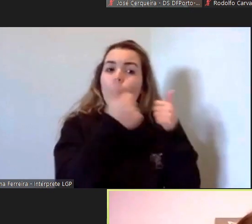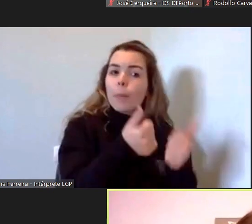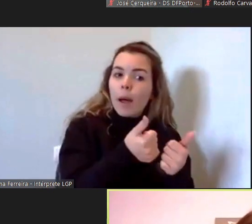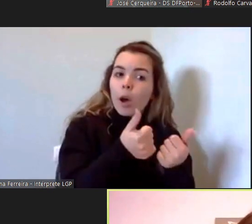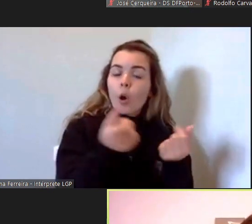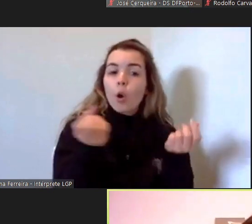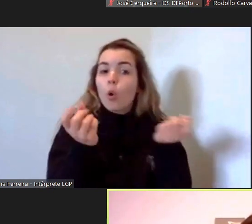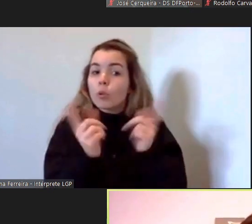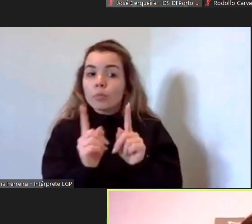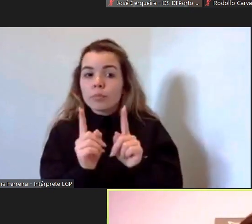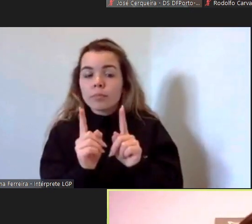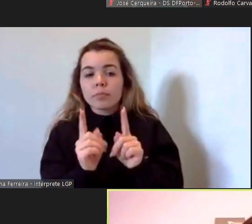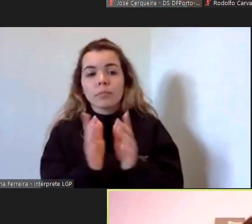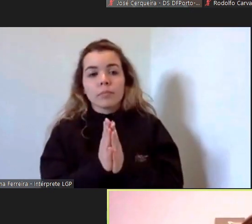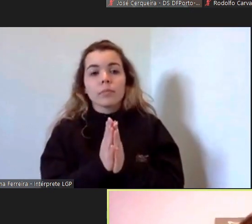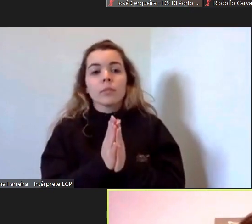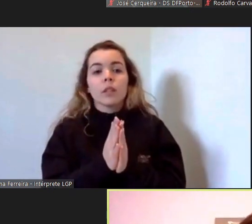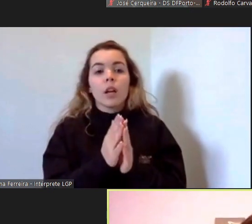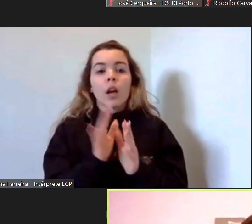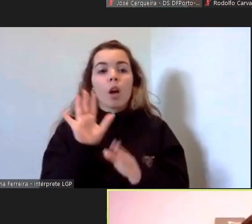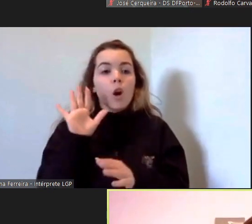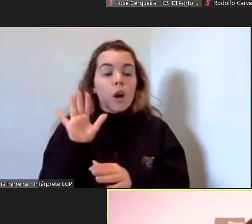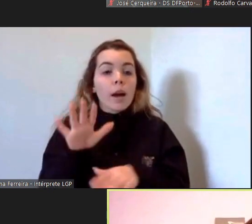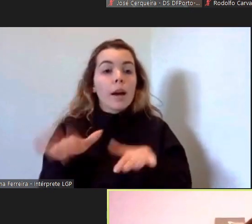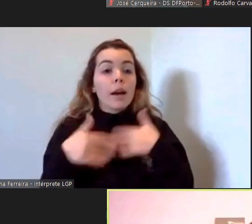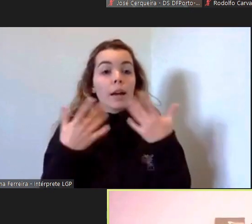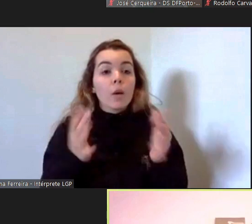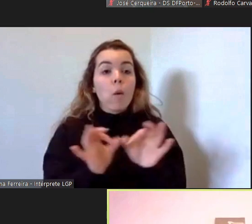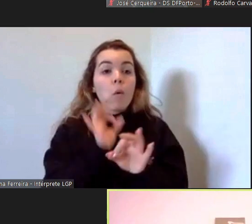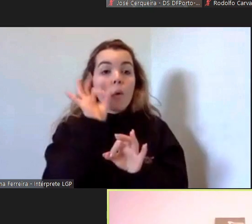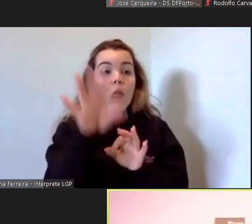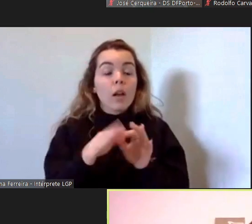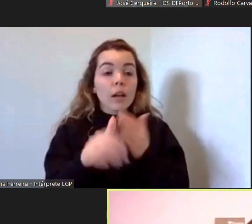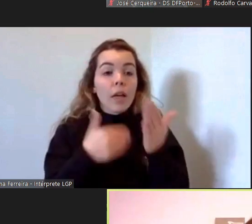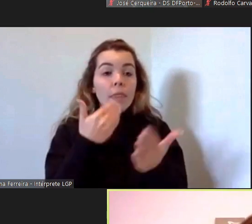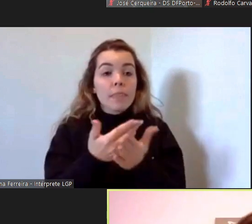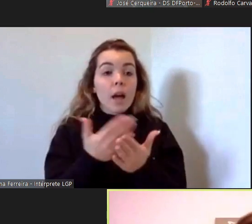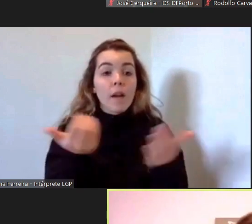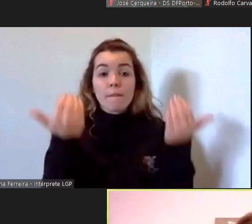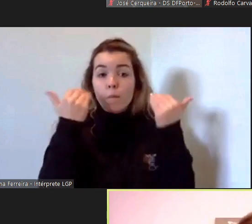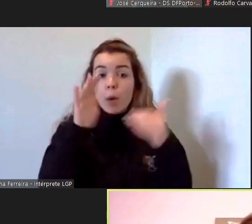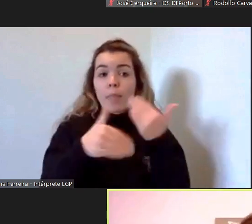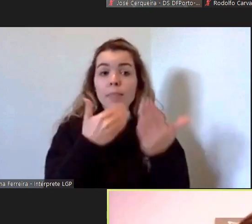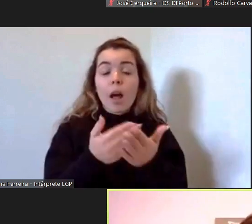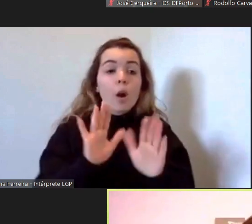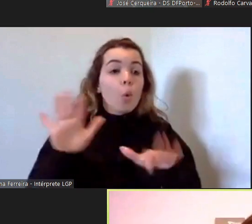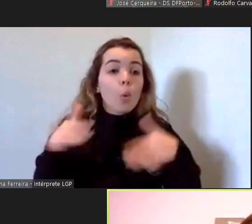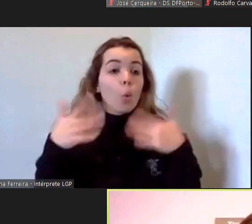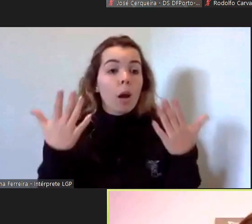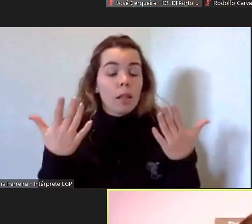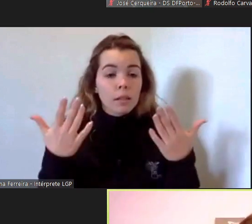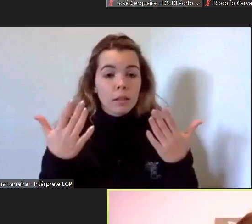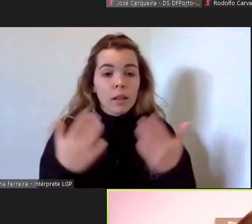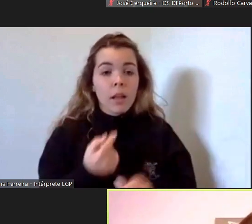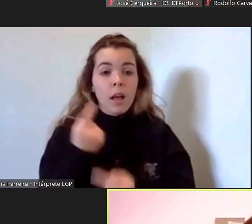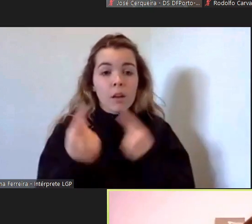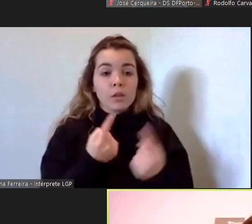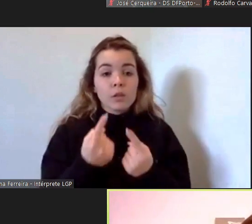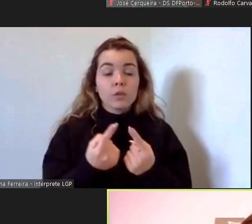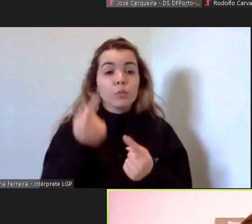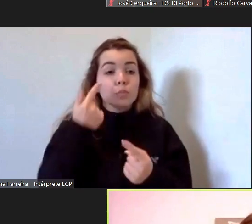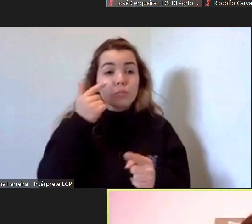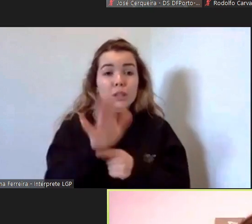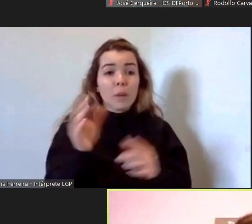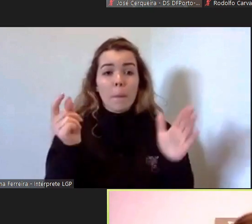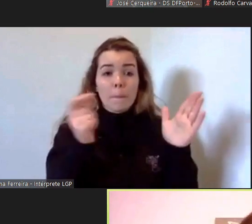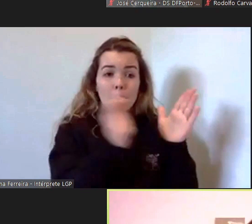que lhes estavam a dizer qual é a indicação que lhes estão a dar acho que isso às vezes até os próprios nas consultas médicas